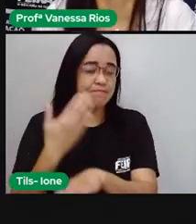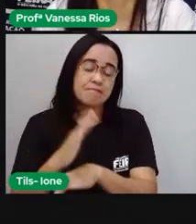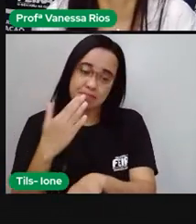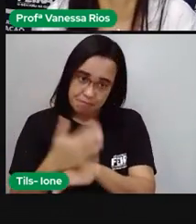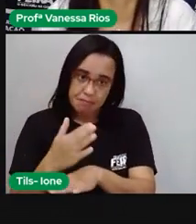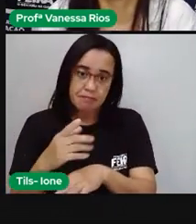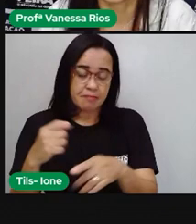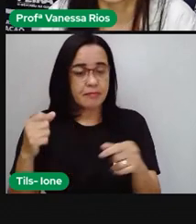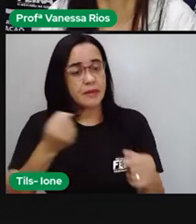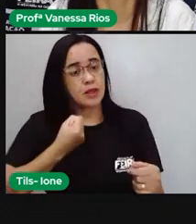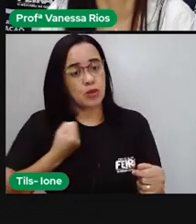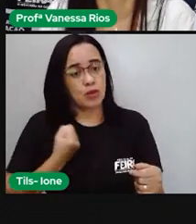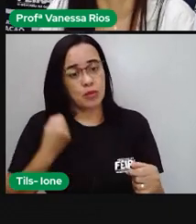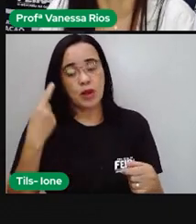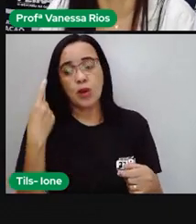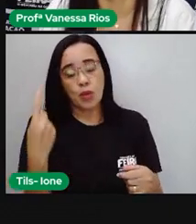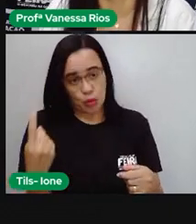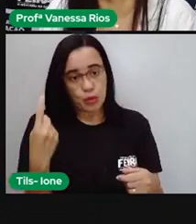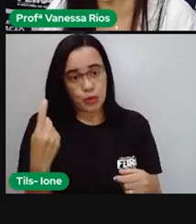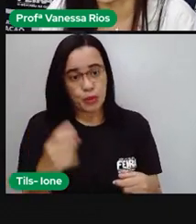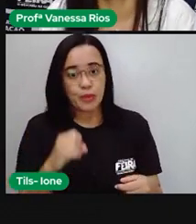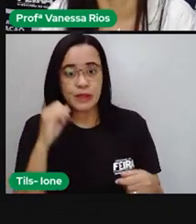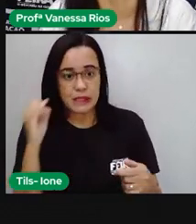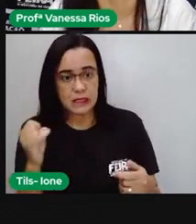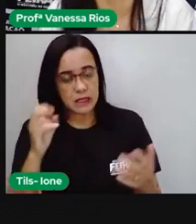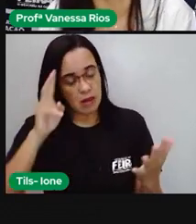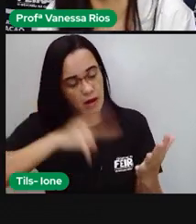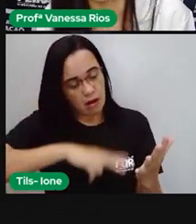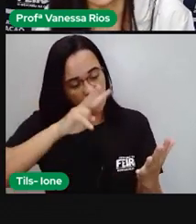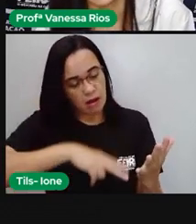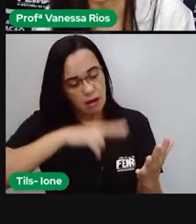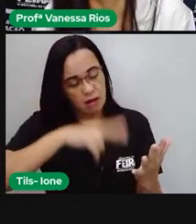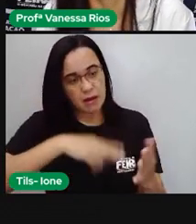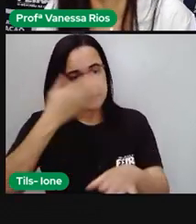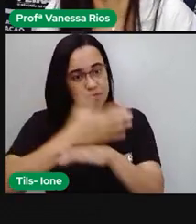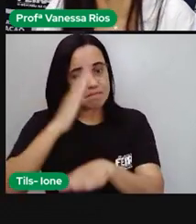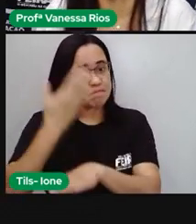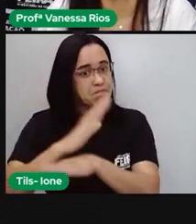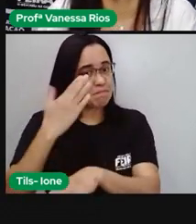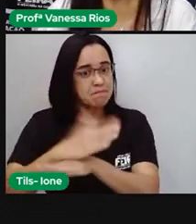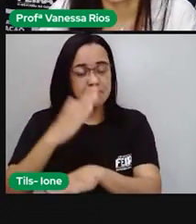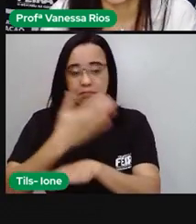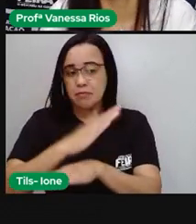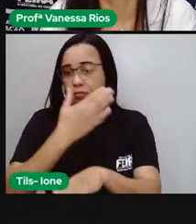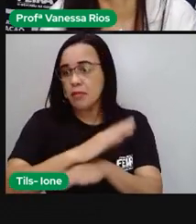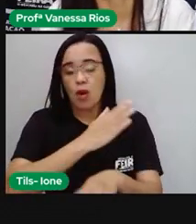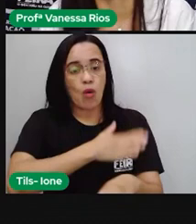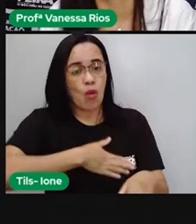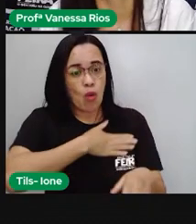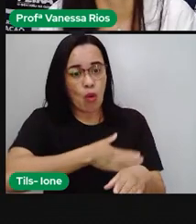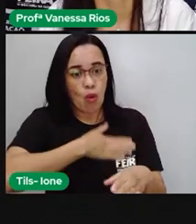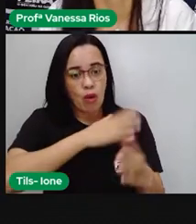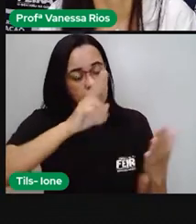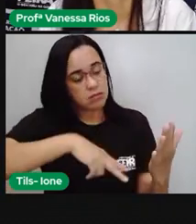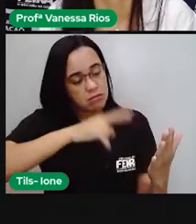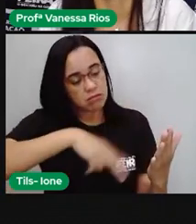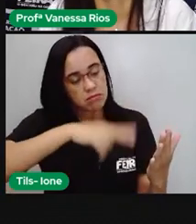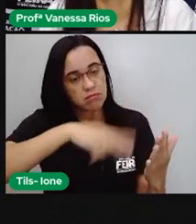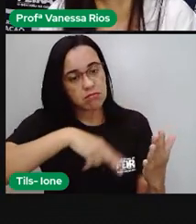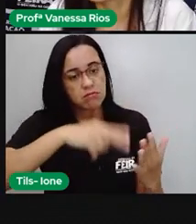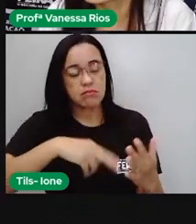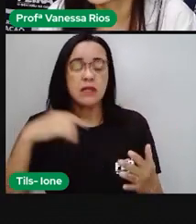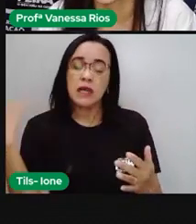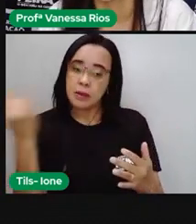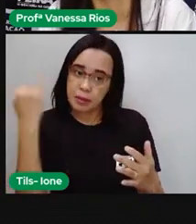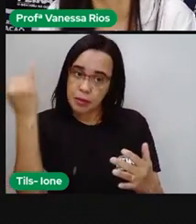se tornar um bom leitor e se tornar um leitor ativo se a gente praticar. Então, a pró já havia falado isso na aula anterior, mas é